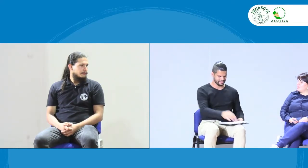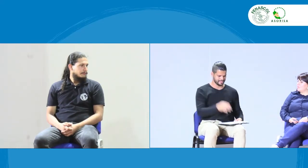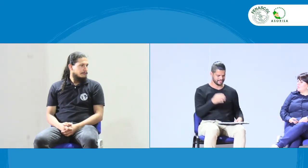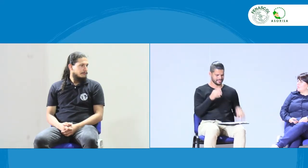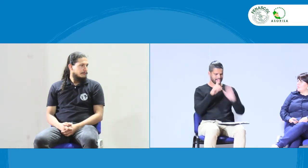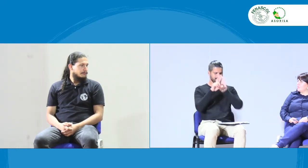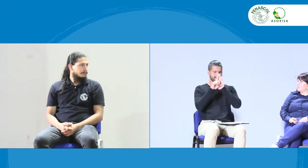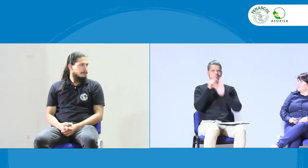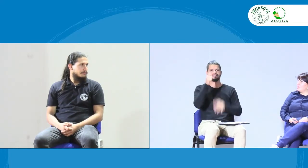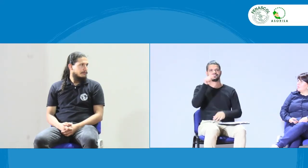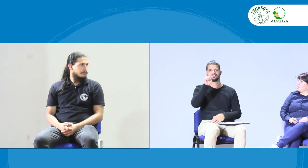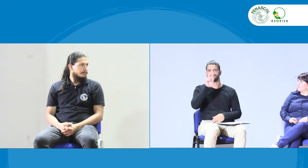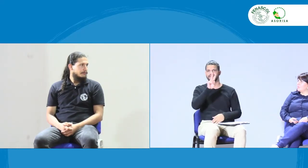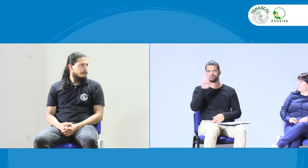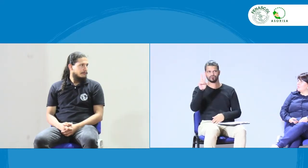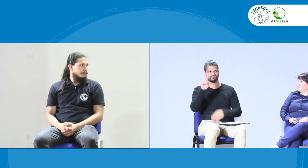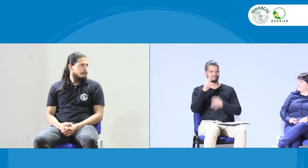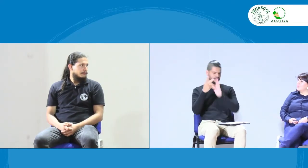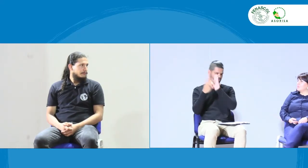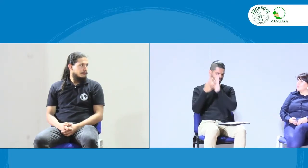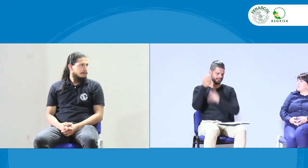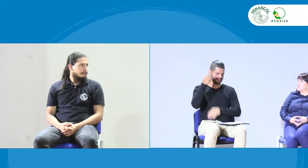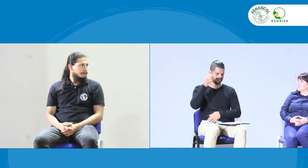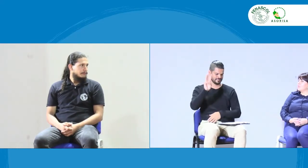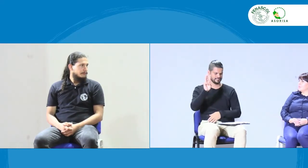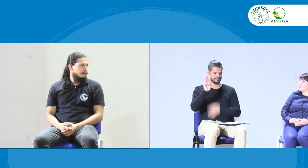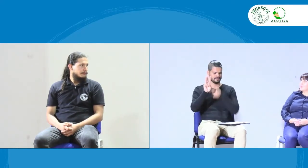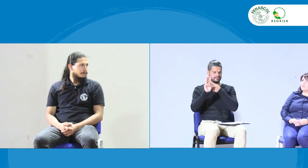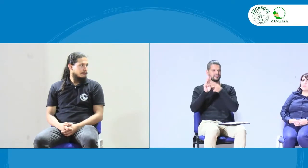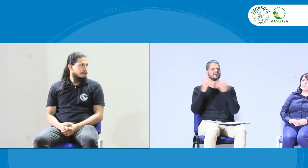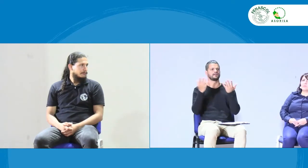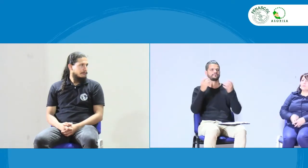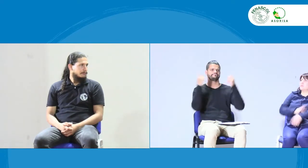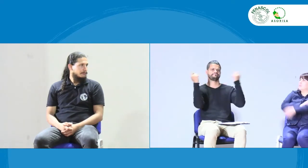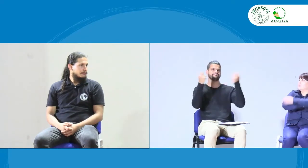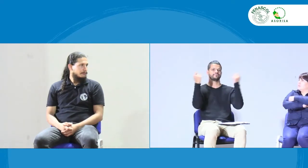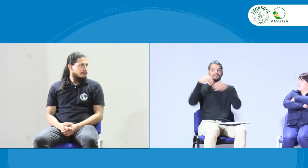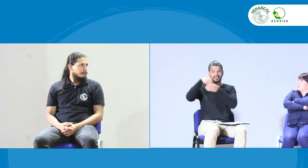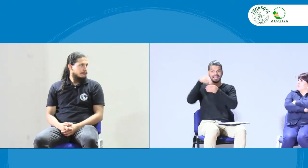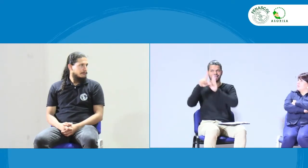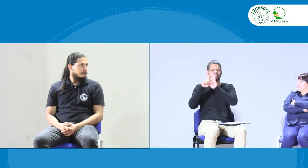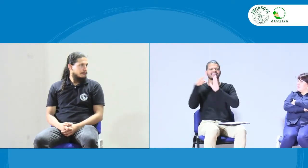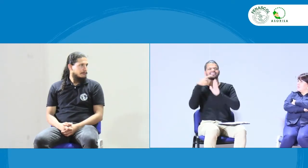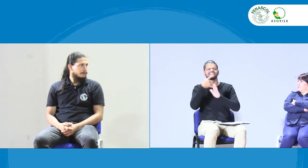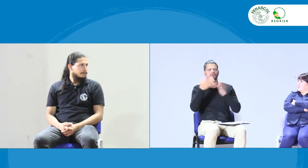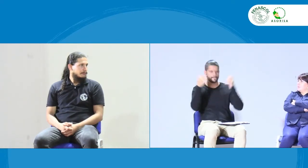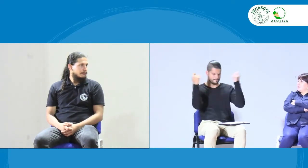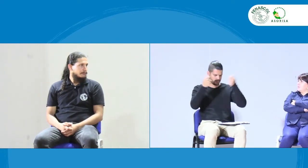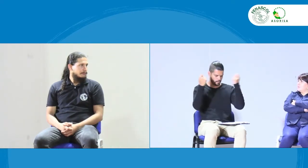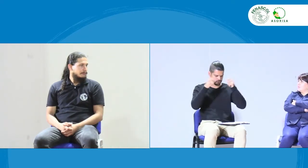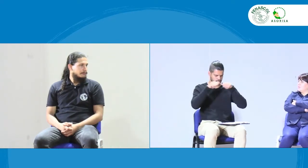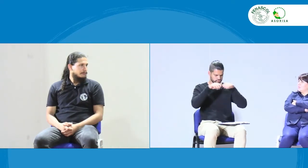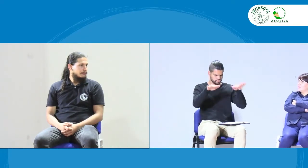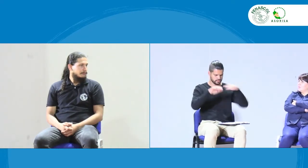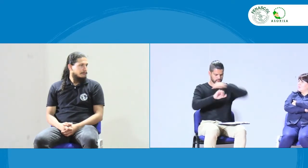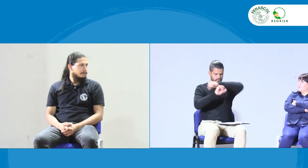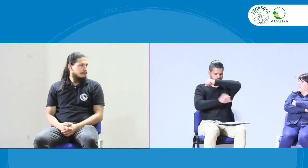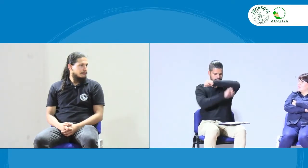atención. Entonces, hablando de la ley 16.22 del 2013, que habla de una promoción,